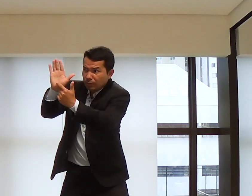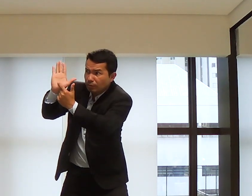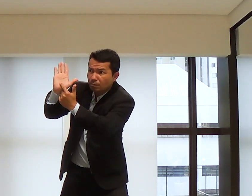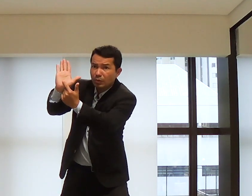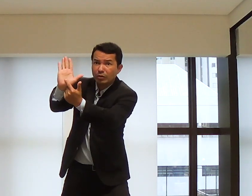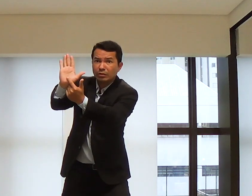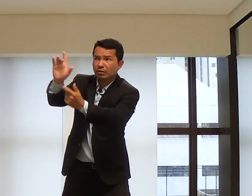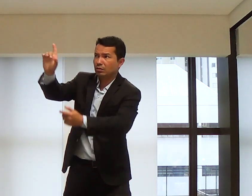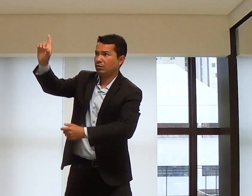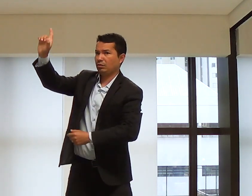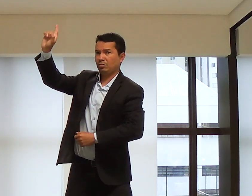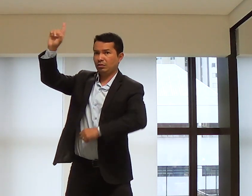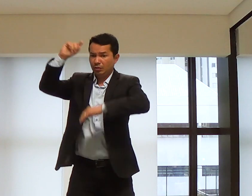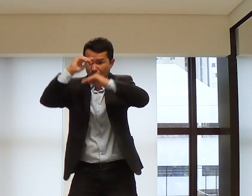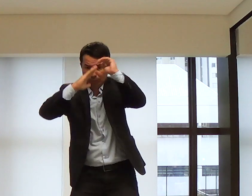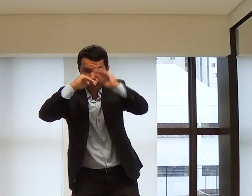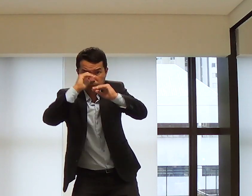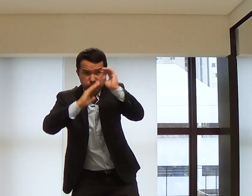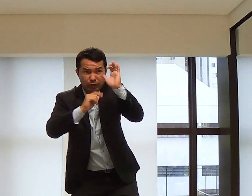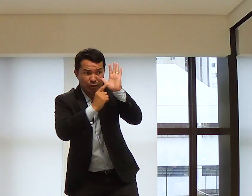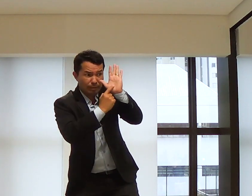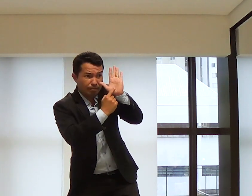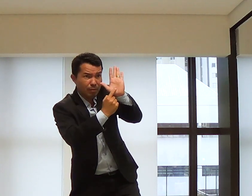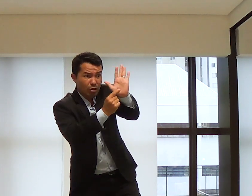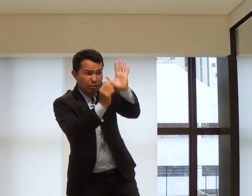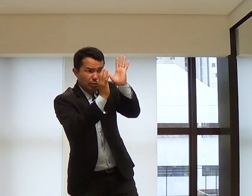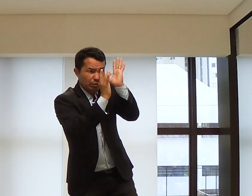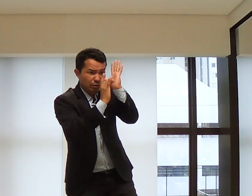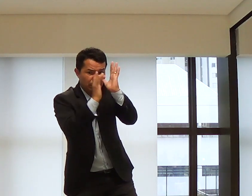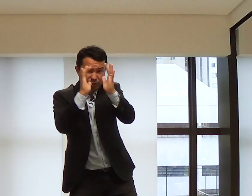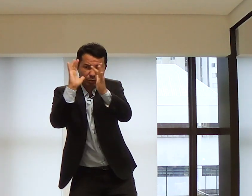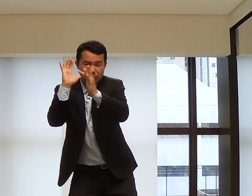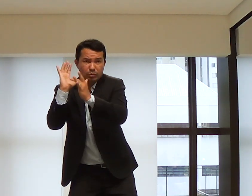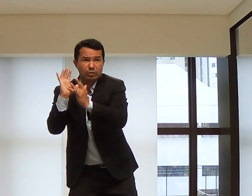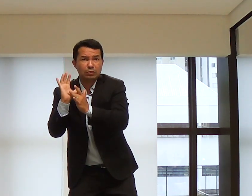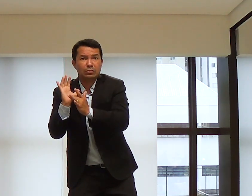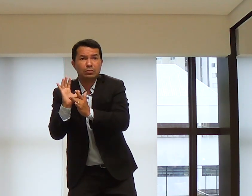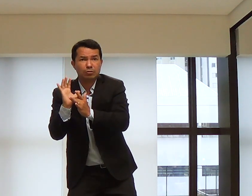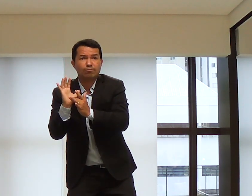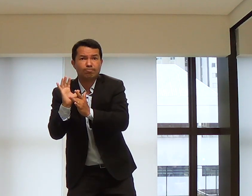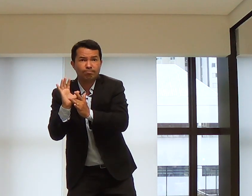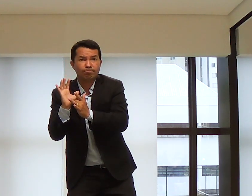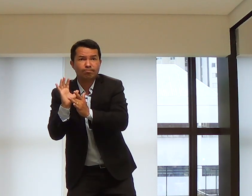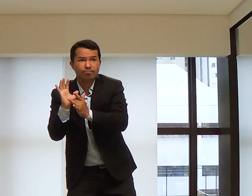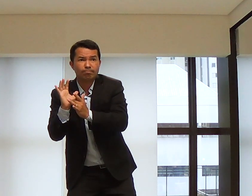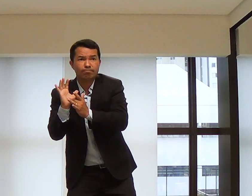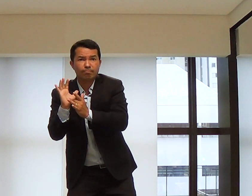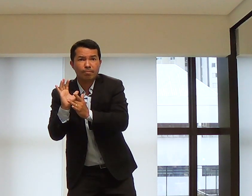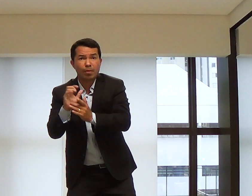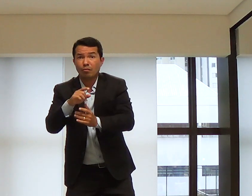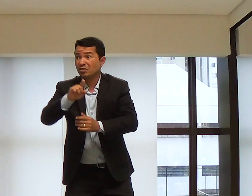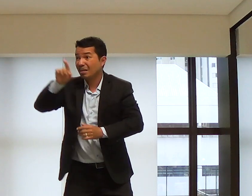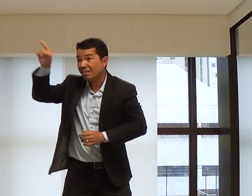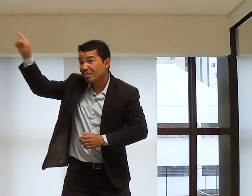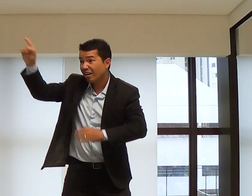jeito dado por Deus. Sim, sim, e na sua profissão, você pode mostrar Jesus,